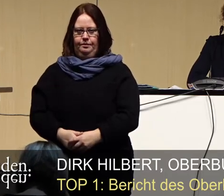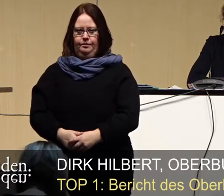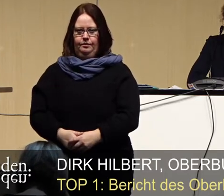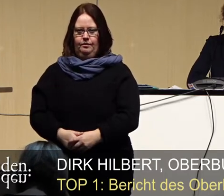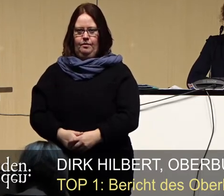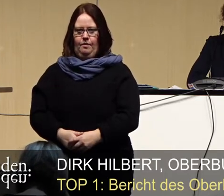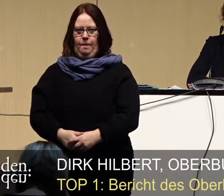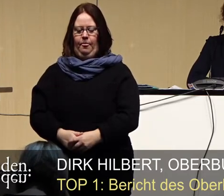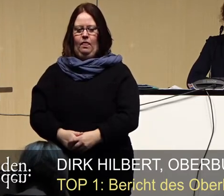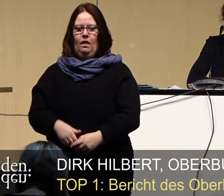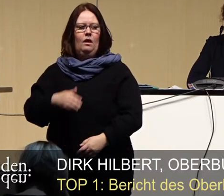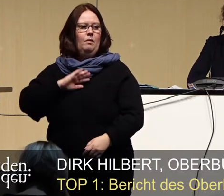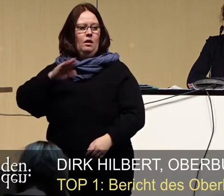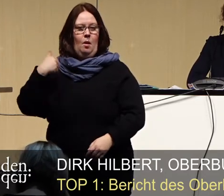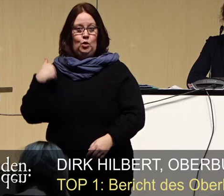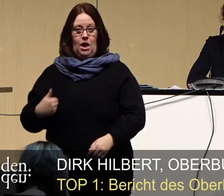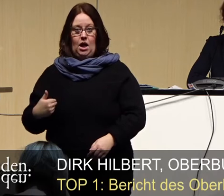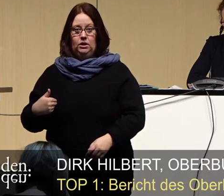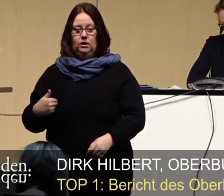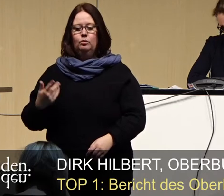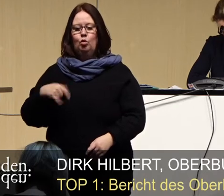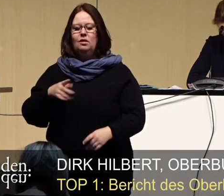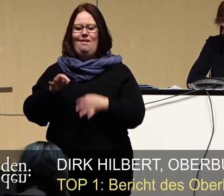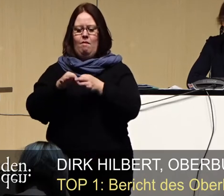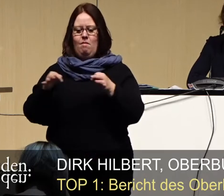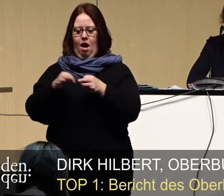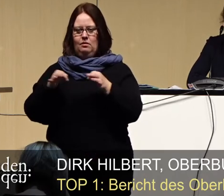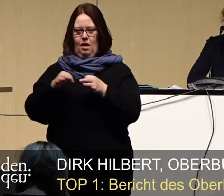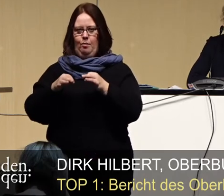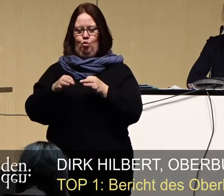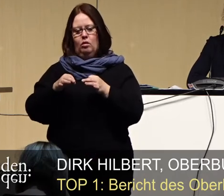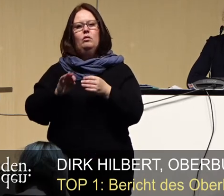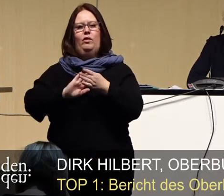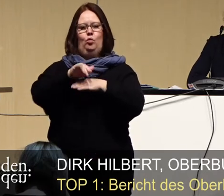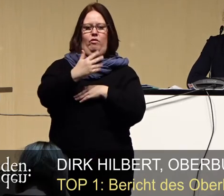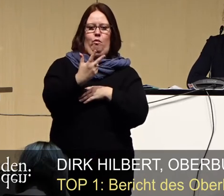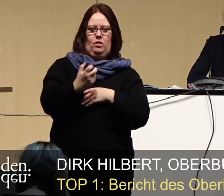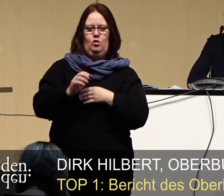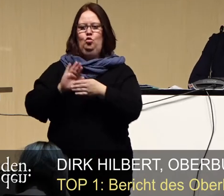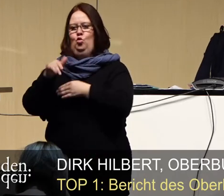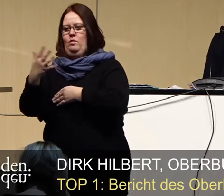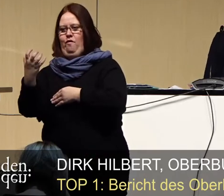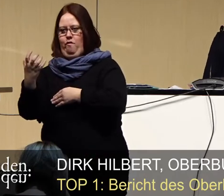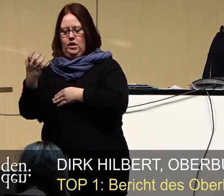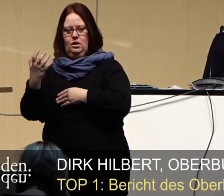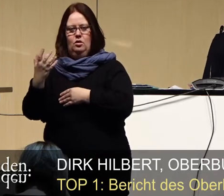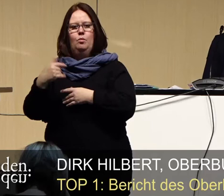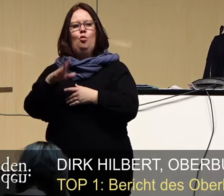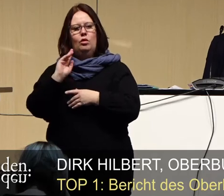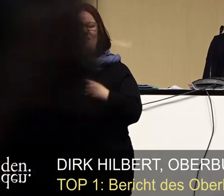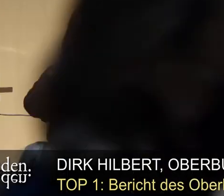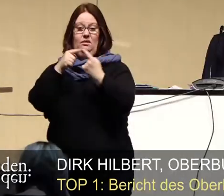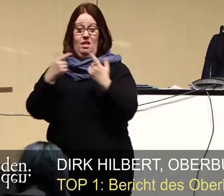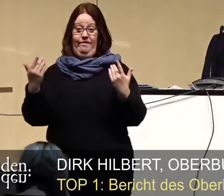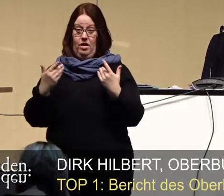Meine Damen und Herren, die gestaffelten Maßnahmen, die wir ergreifen werden, haben einzig und allein ein